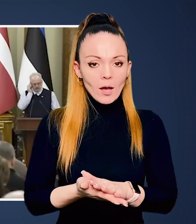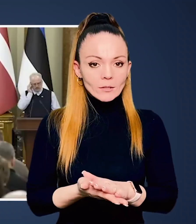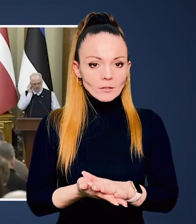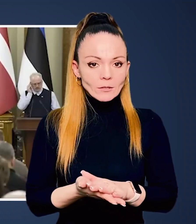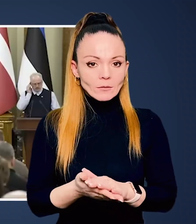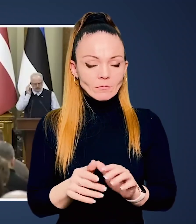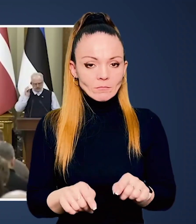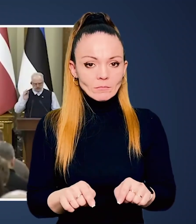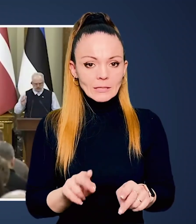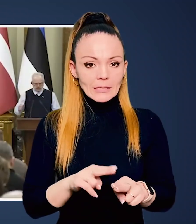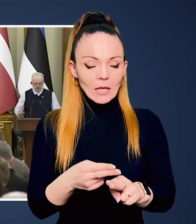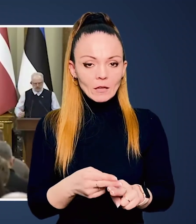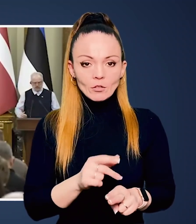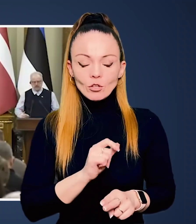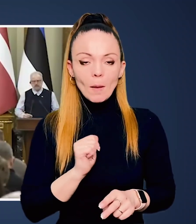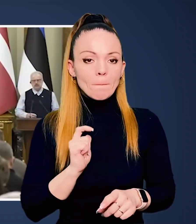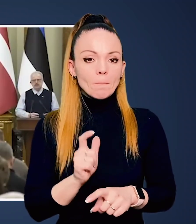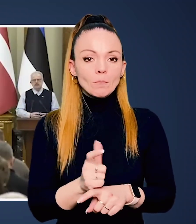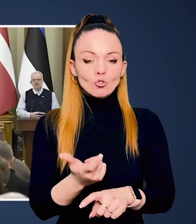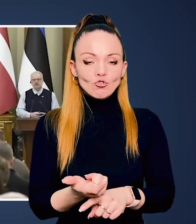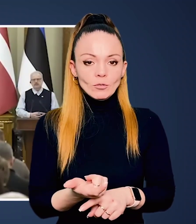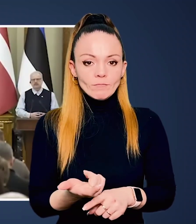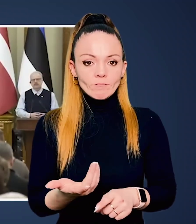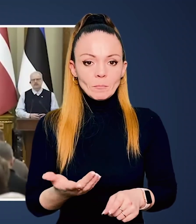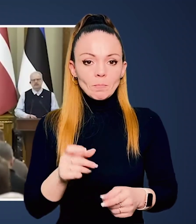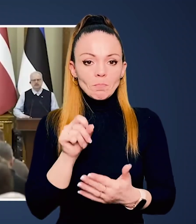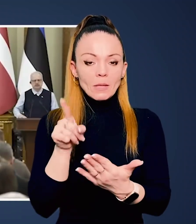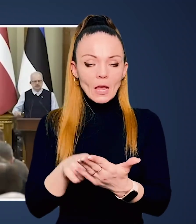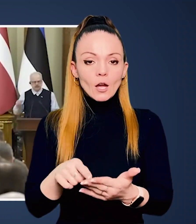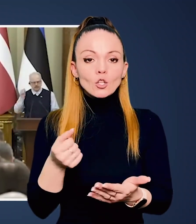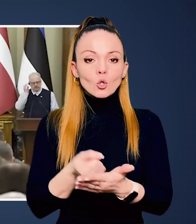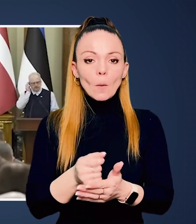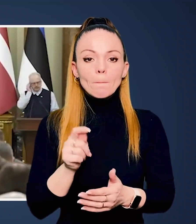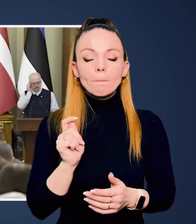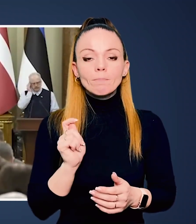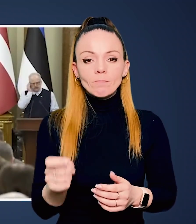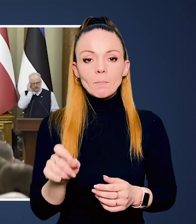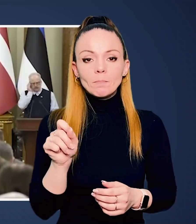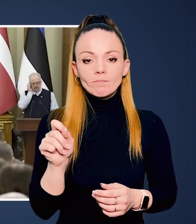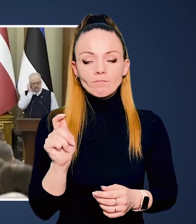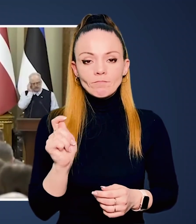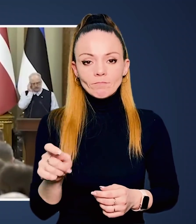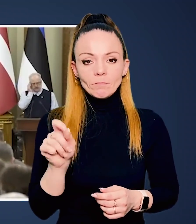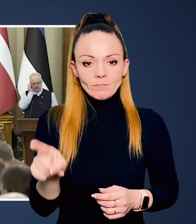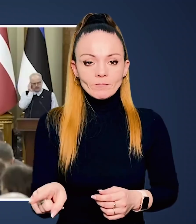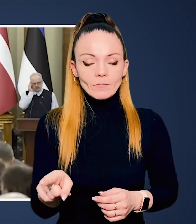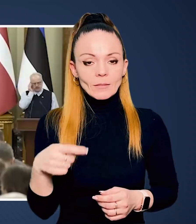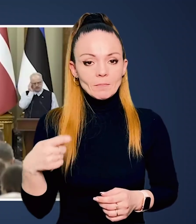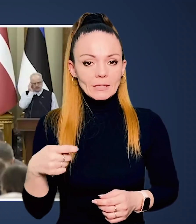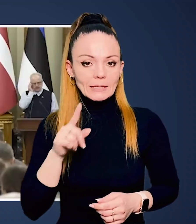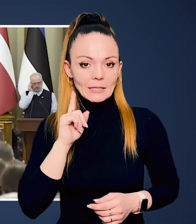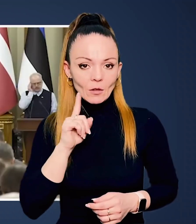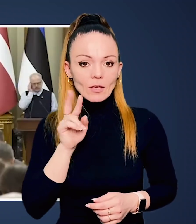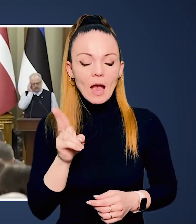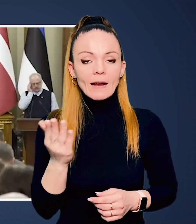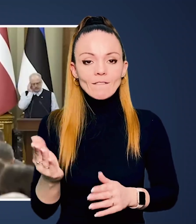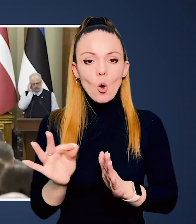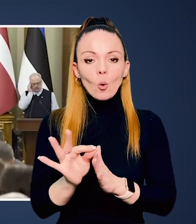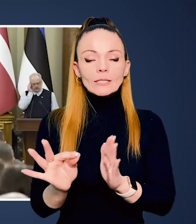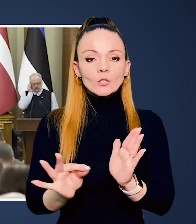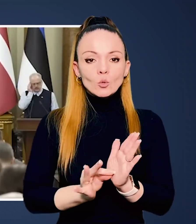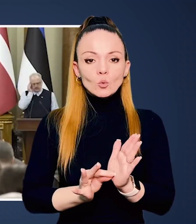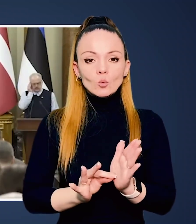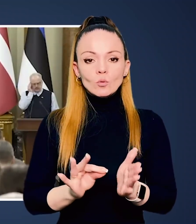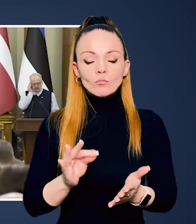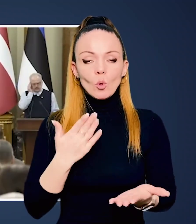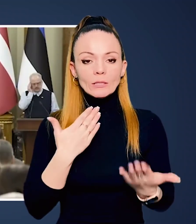в ситуації цієї найбільшої спроби? І безпосереднє питання до президента Зеленського. Як ви